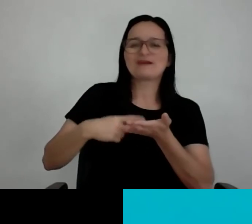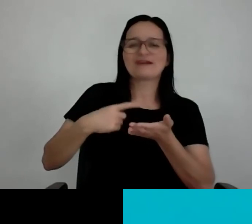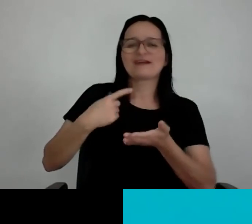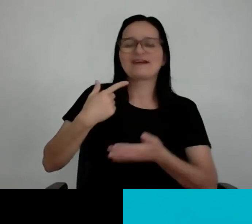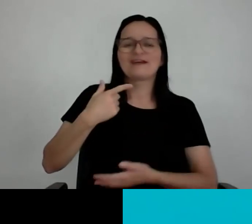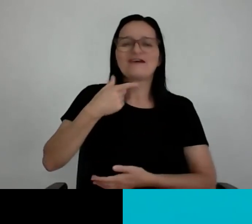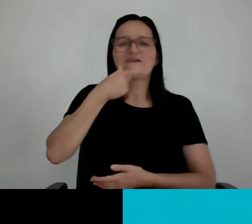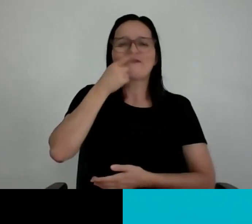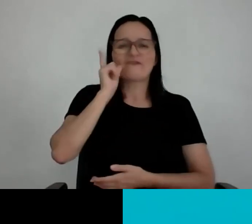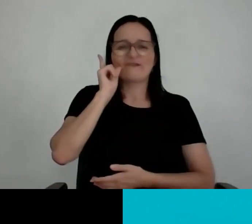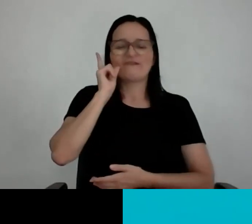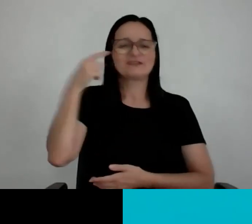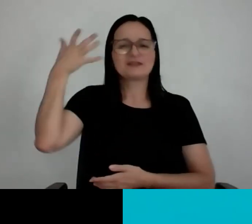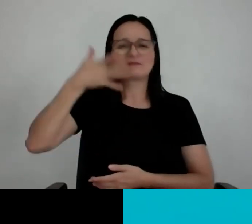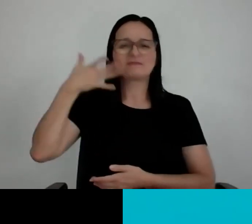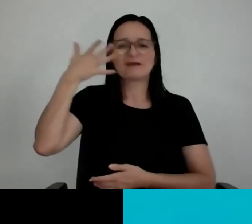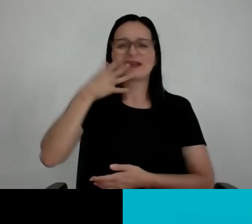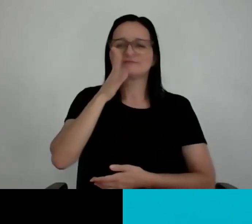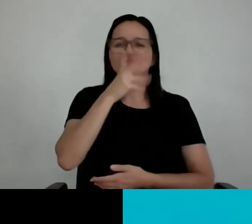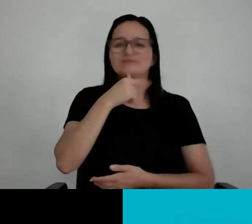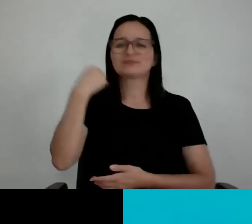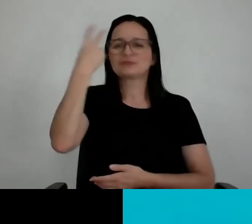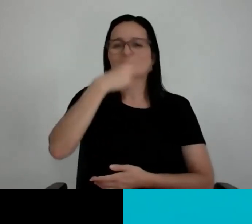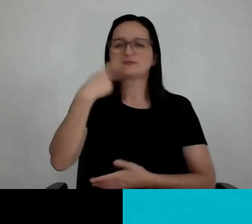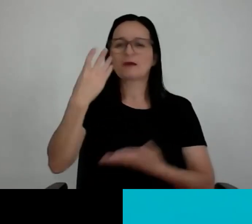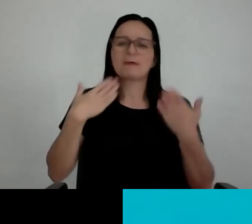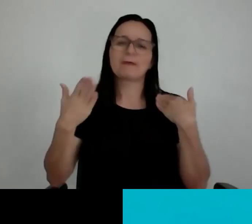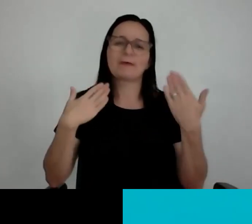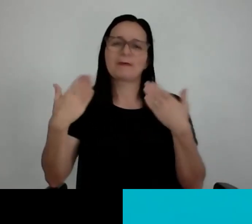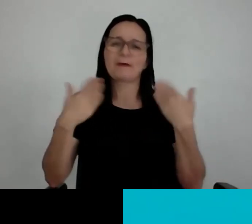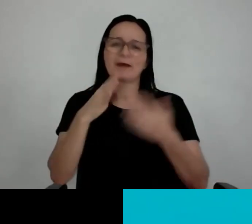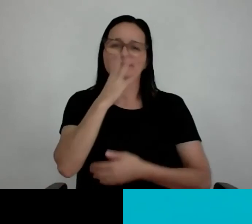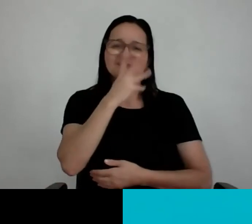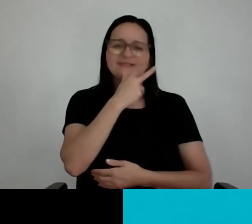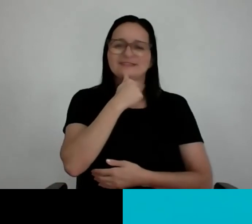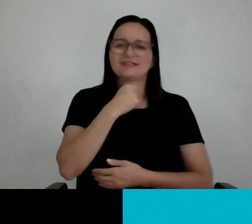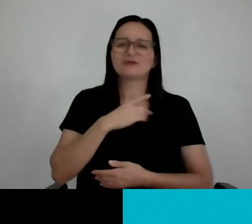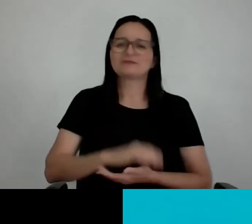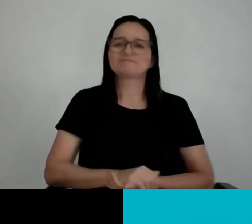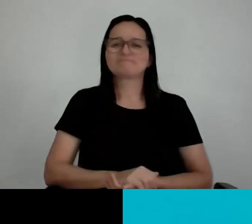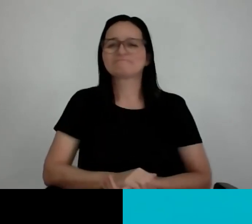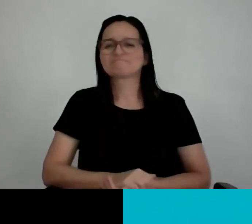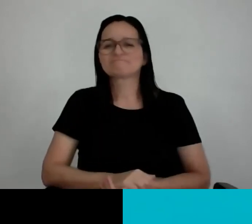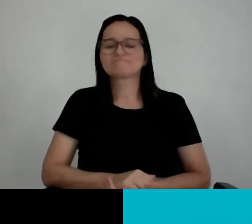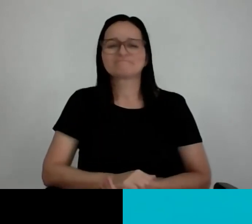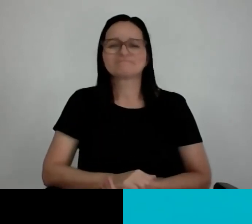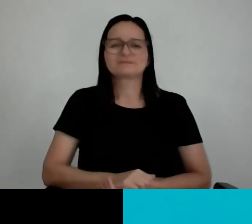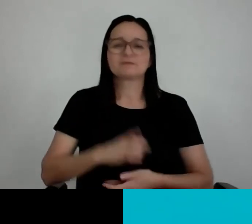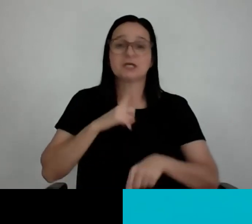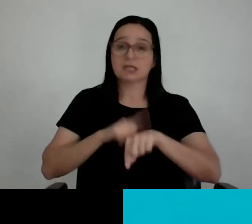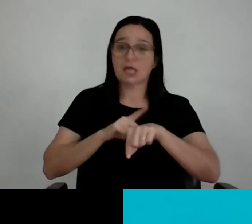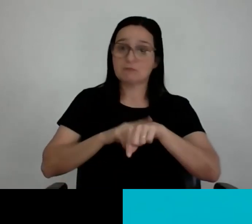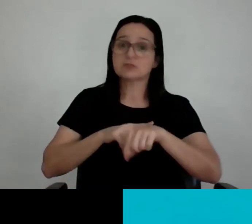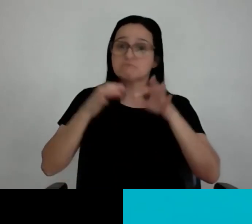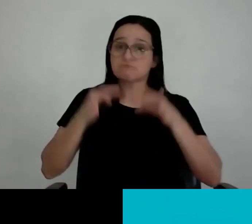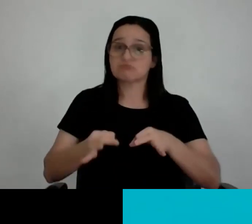de Santa Catarina que eu acho que rendeu duas horas, ficamos batendo papo até tarde. Mas vamos seguir o prazo que é importante, atender a